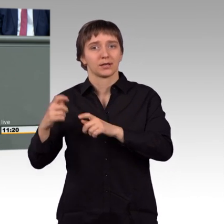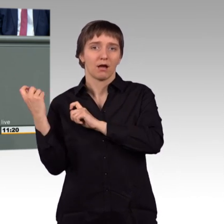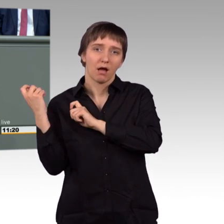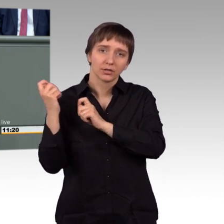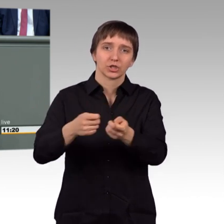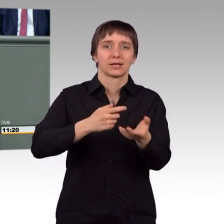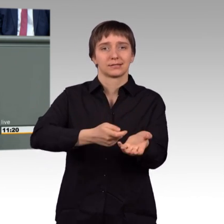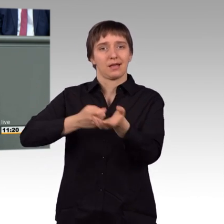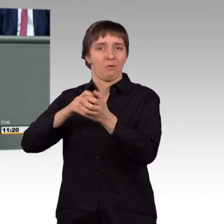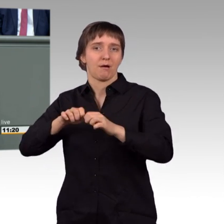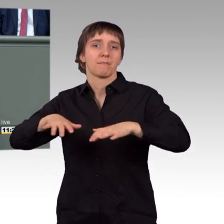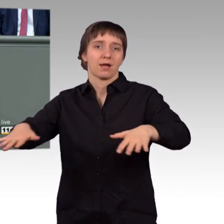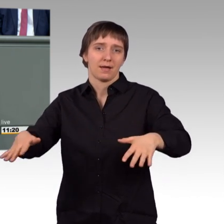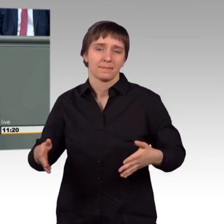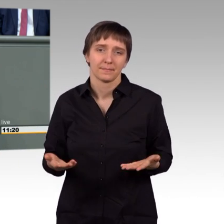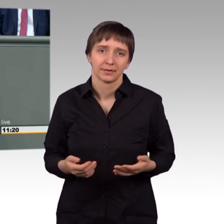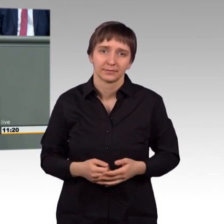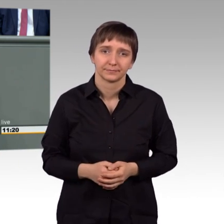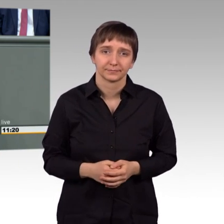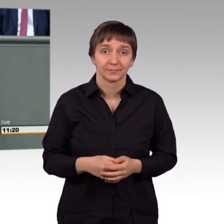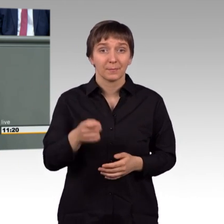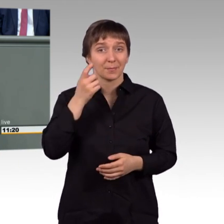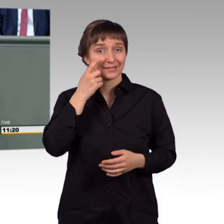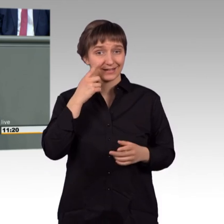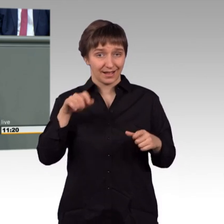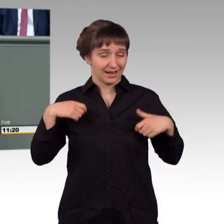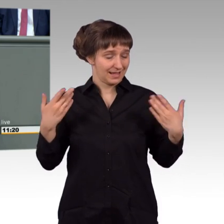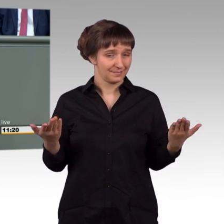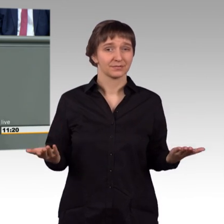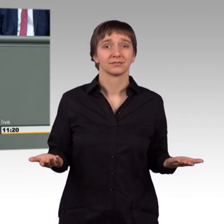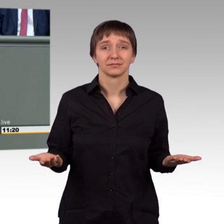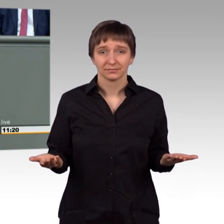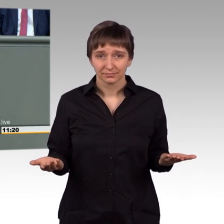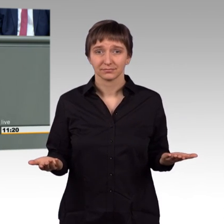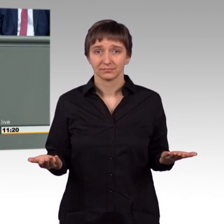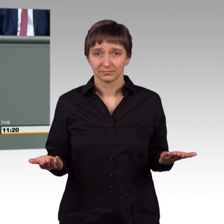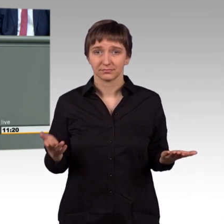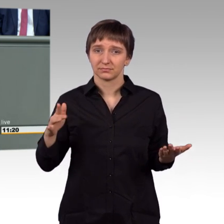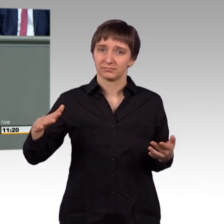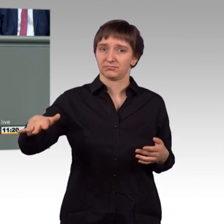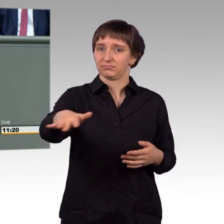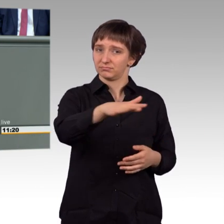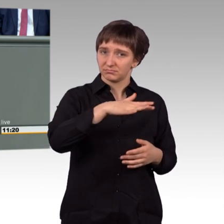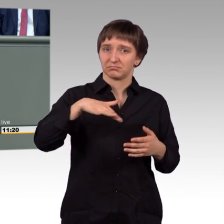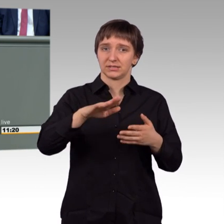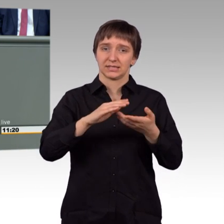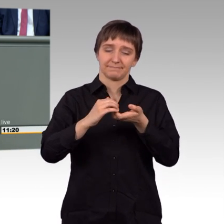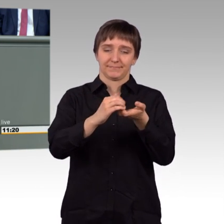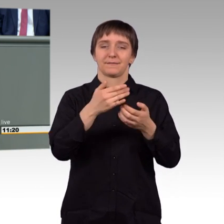verbreiten. Und was wir im Moment erleben, ist, dass die Kräfte, die sich zum Teil taktisch verbündet haben, um gegen den